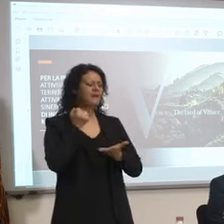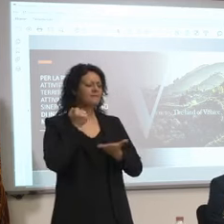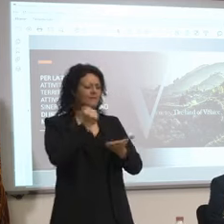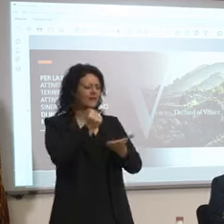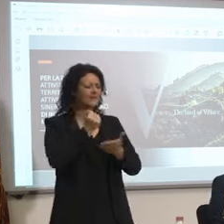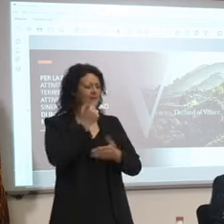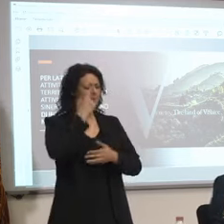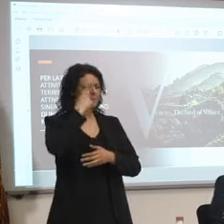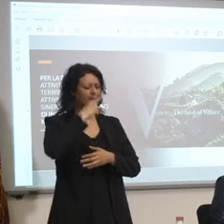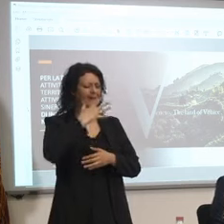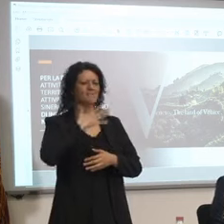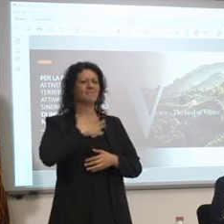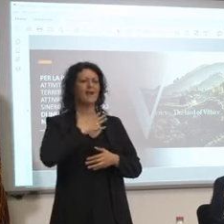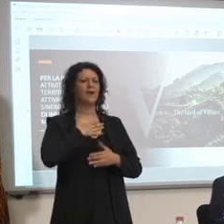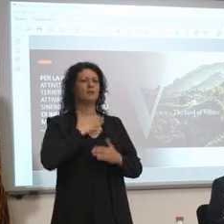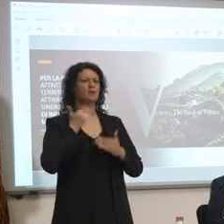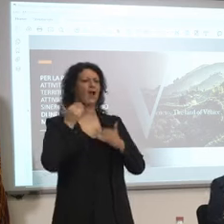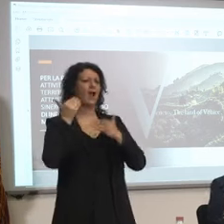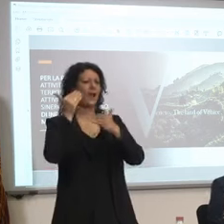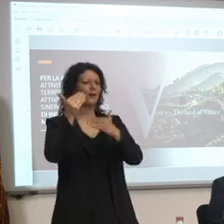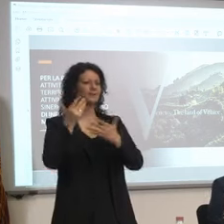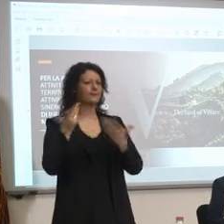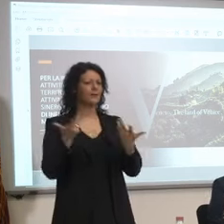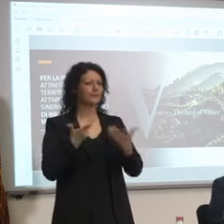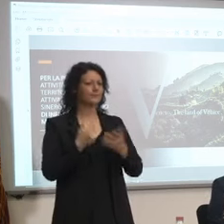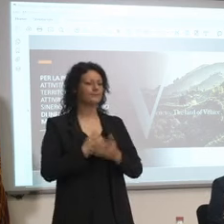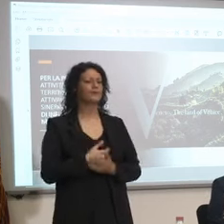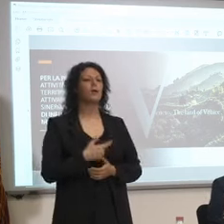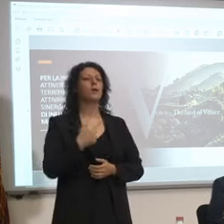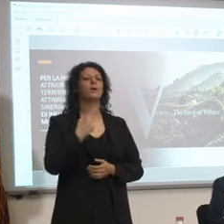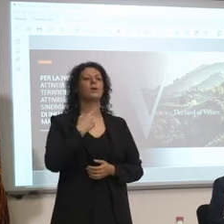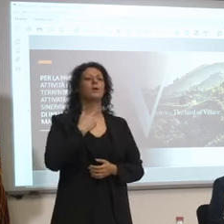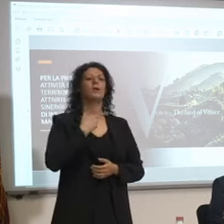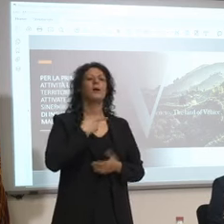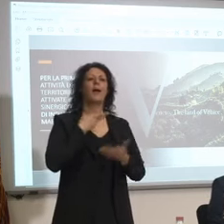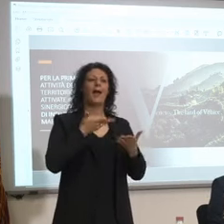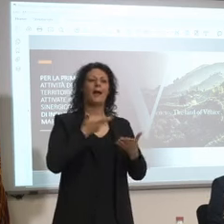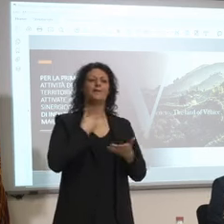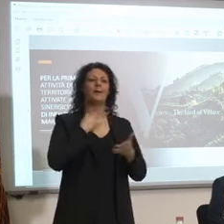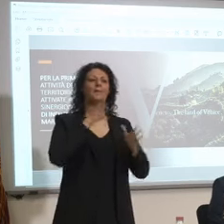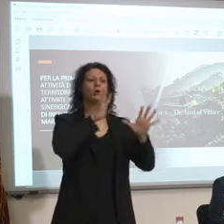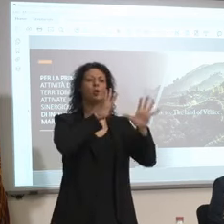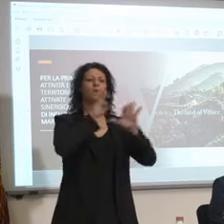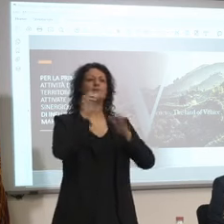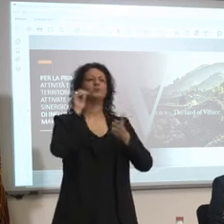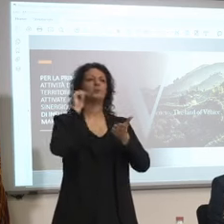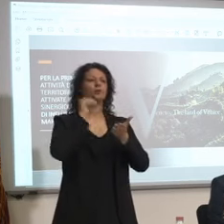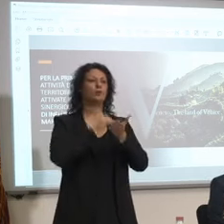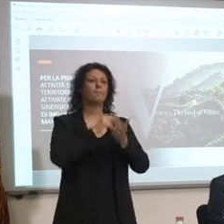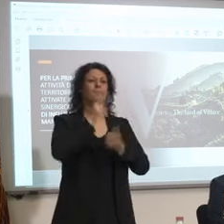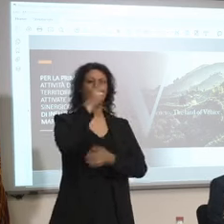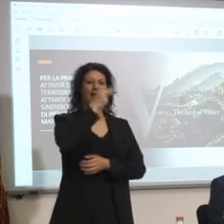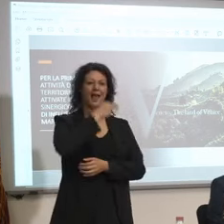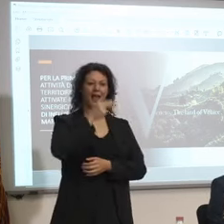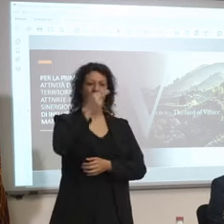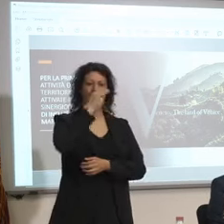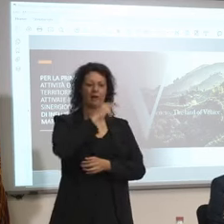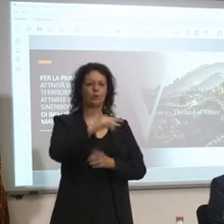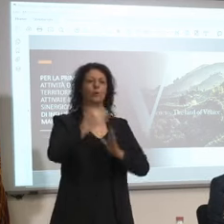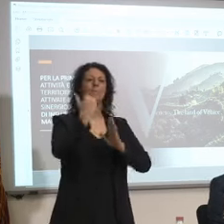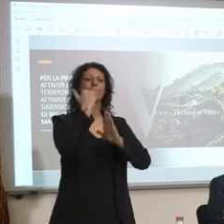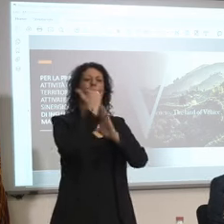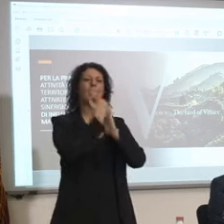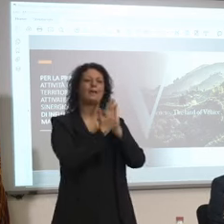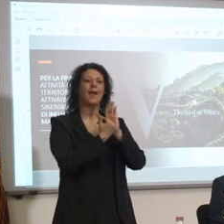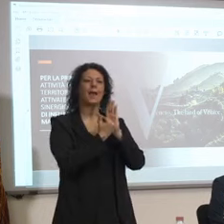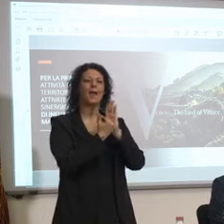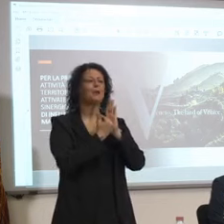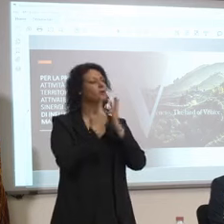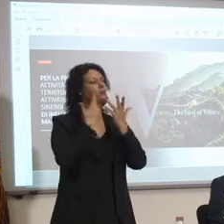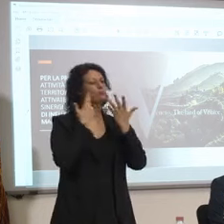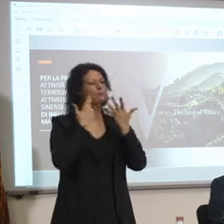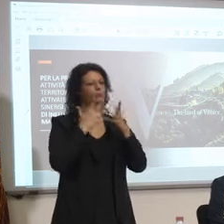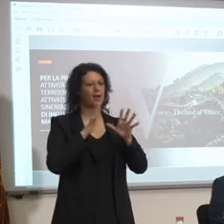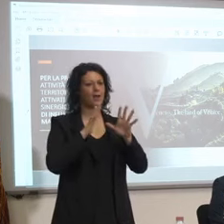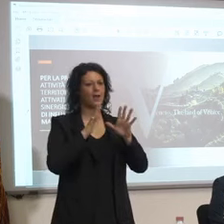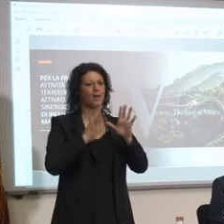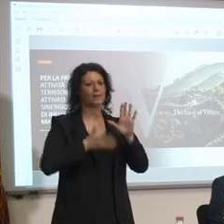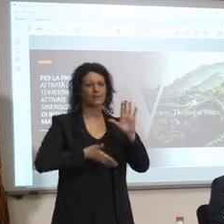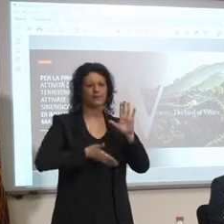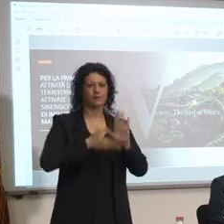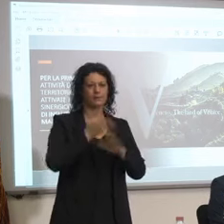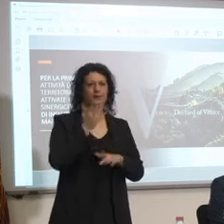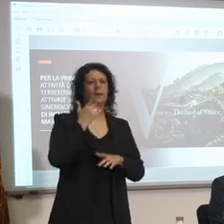qui abbiamo già 900.000 euro del piano già attivato tra l'altro alcuni spazi li abbiamo già anche